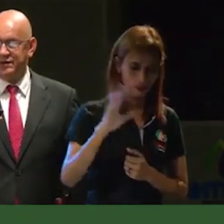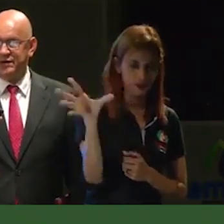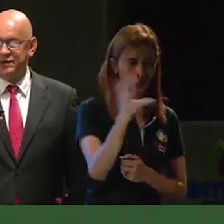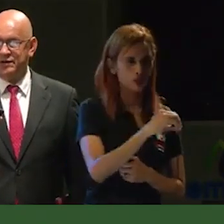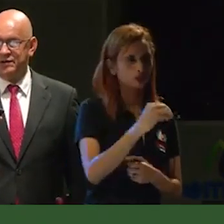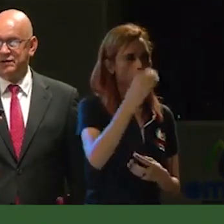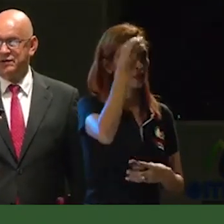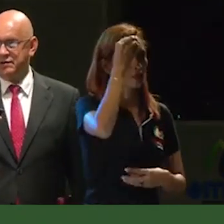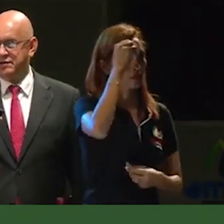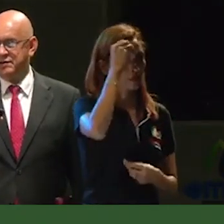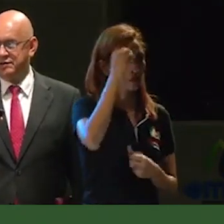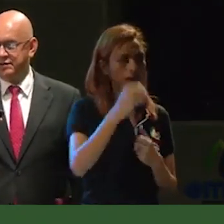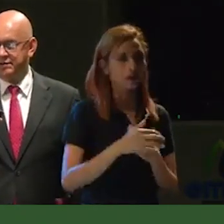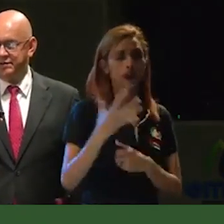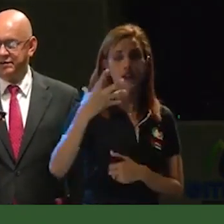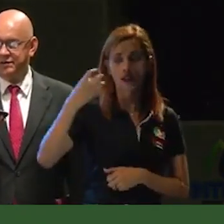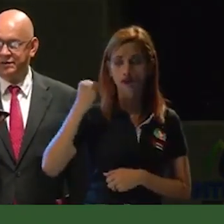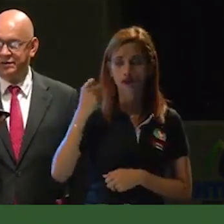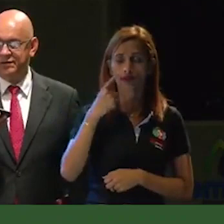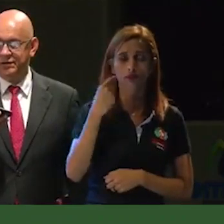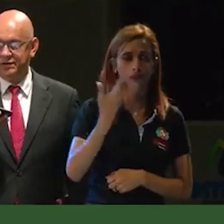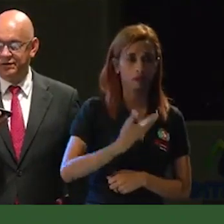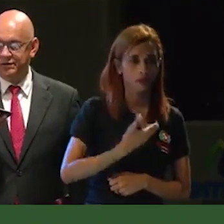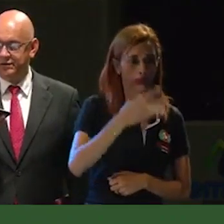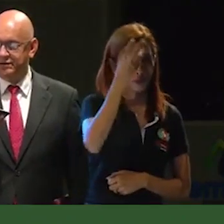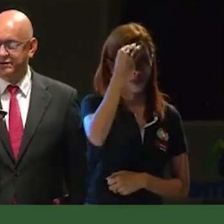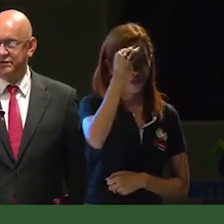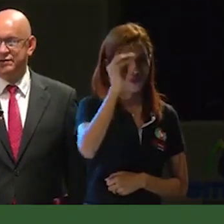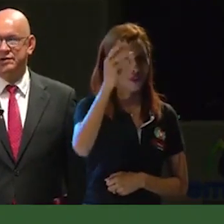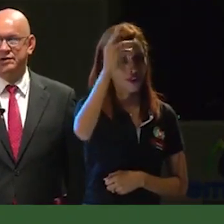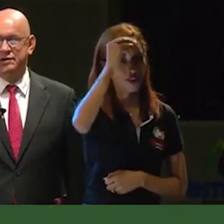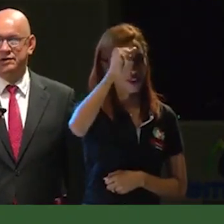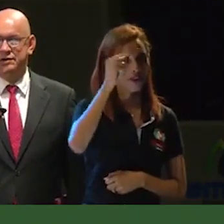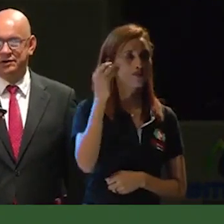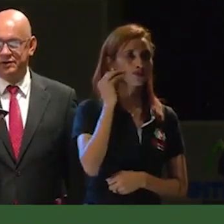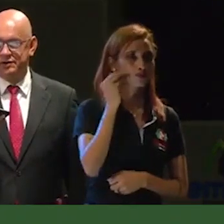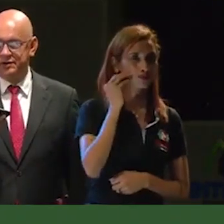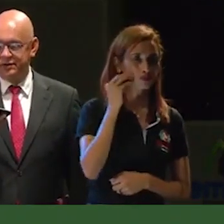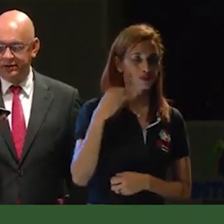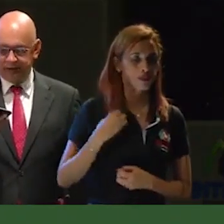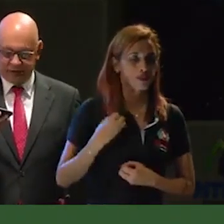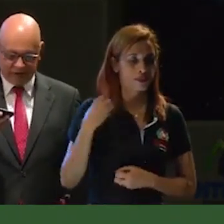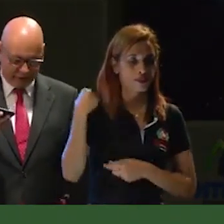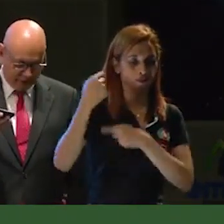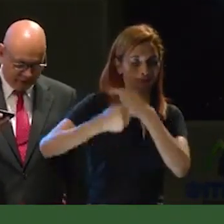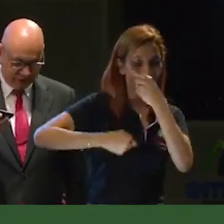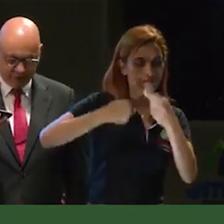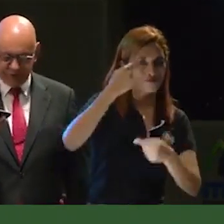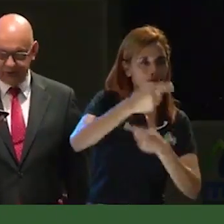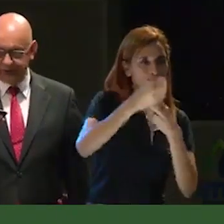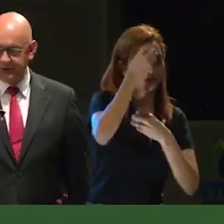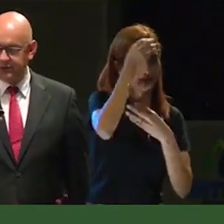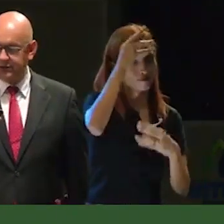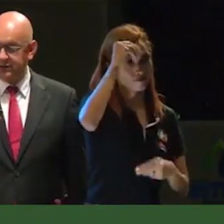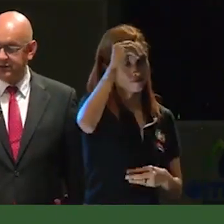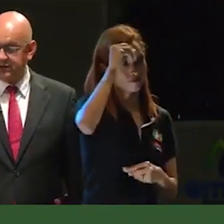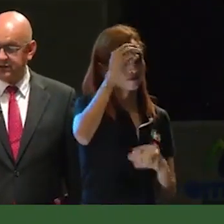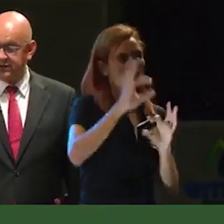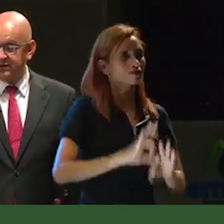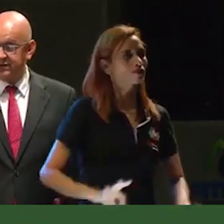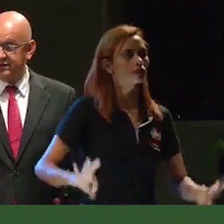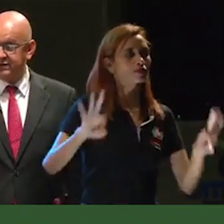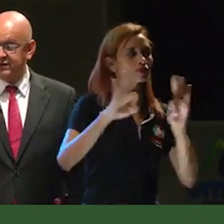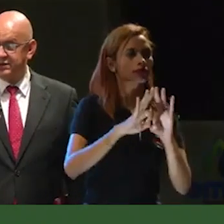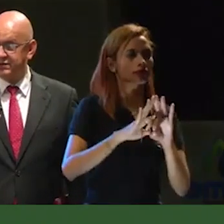nuestros padres, de nuestros abuelos, acá, en el municipio de Calarcá, hay algo importante,